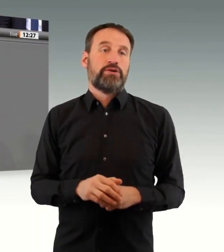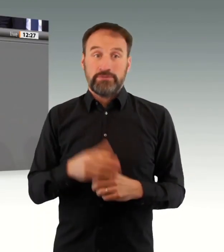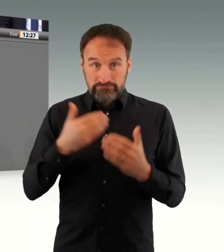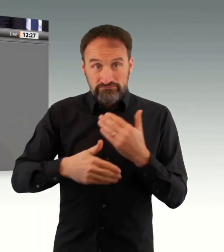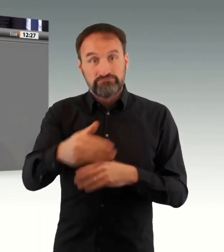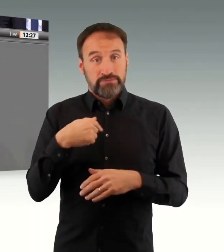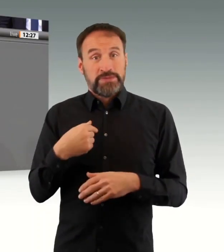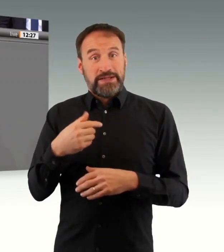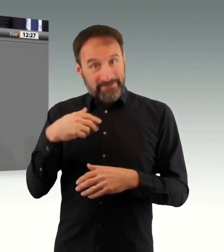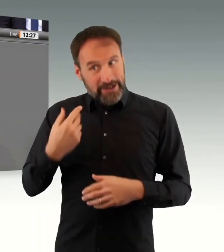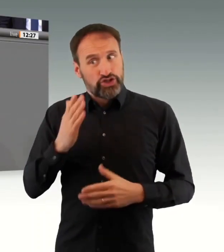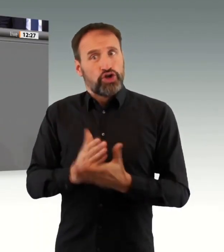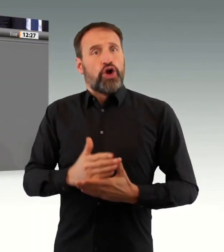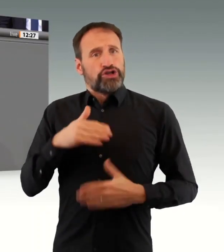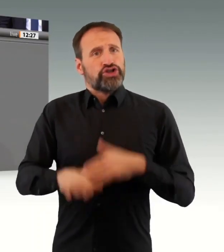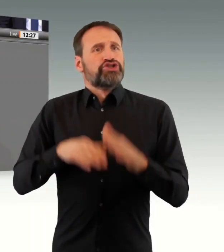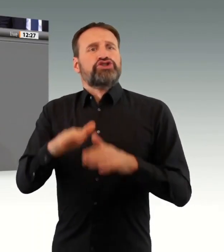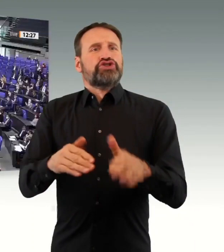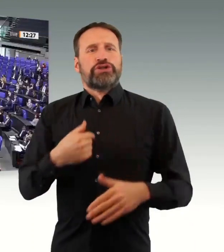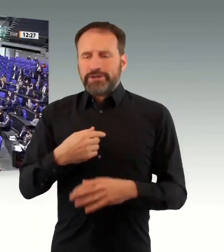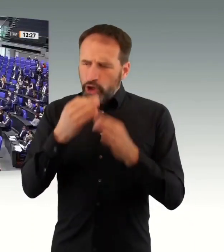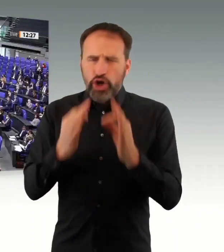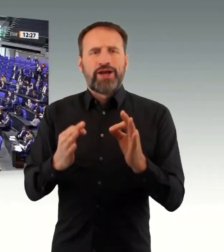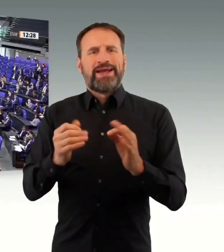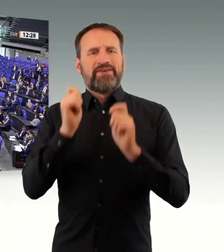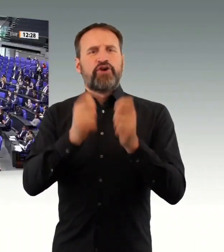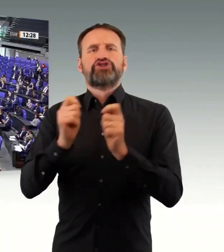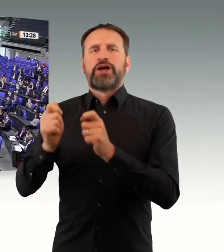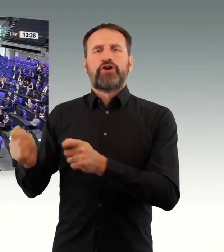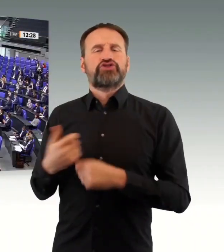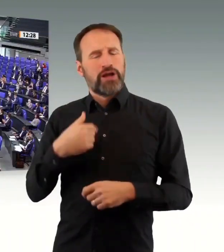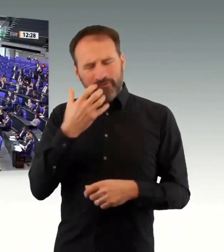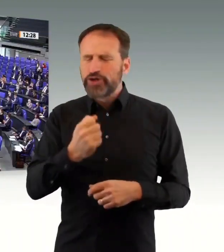Sinne wünsche ich mir gemeinsame Verantwortung hier aus diesem Haus.